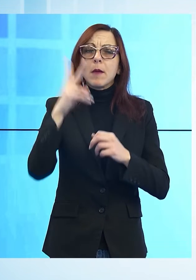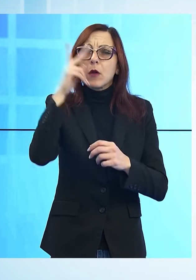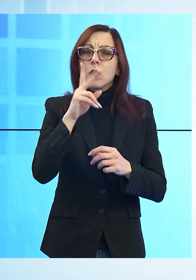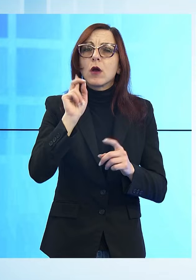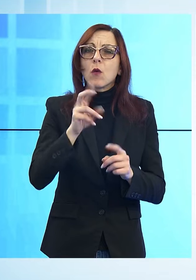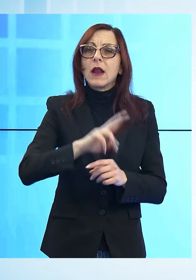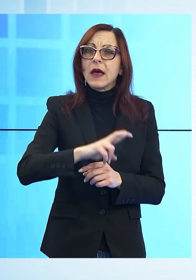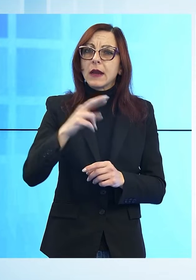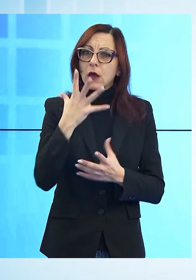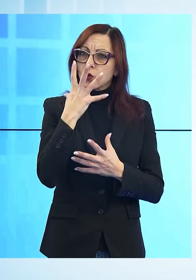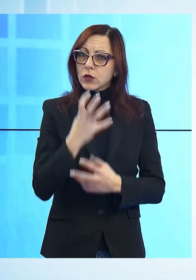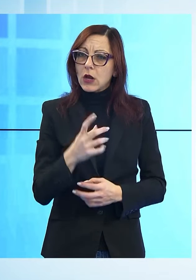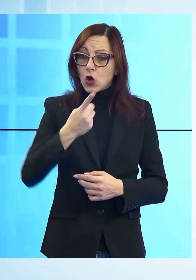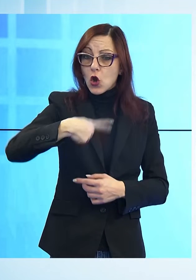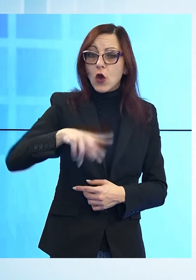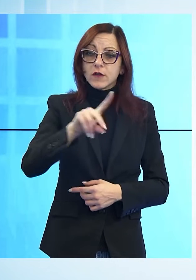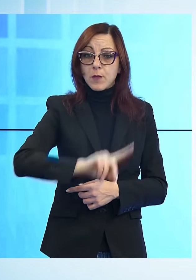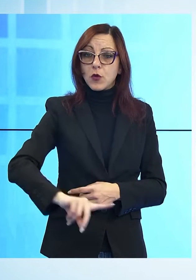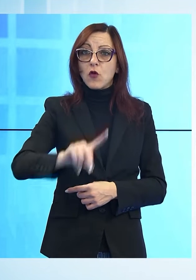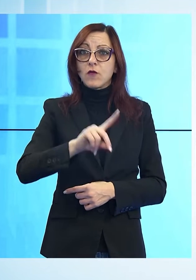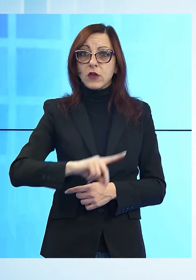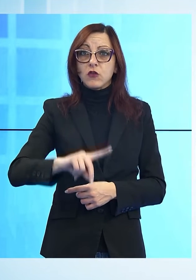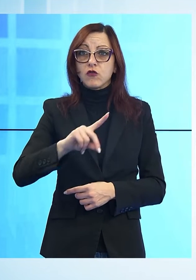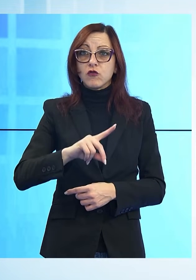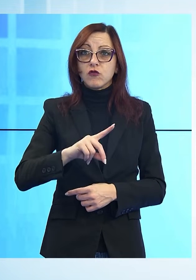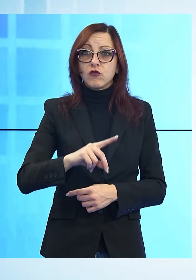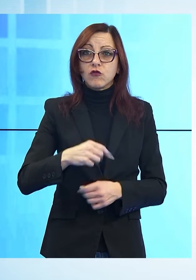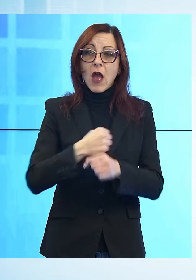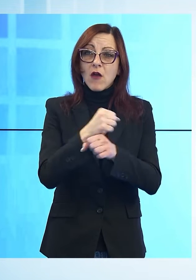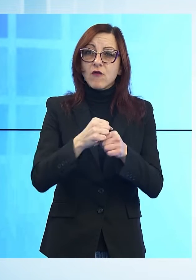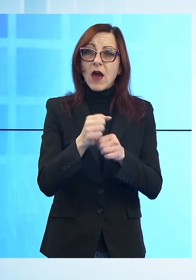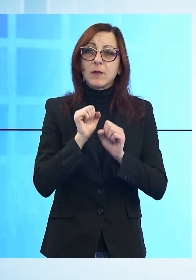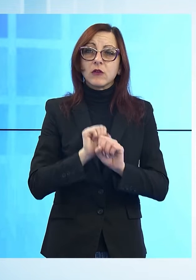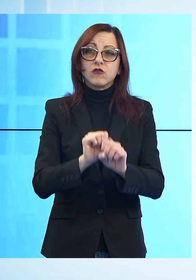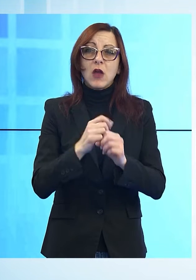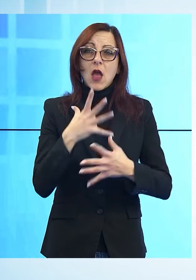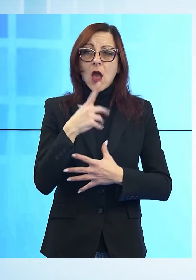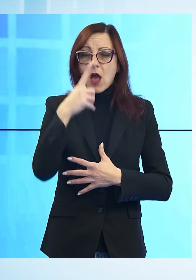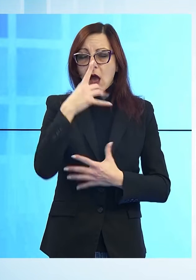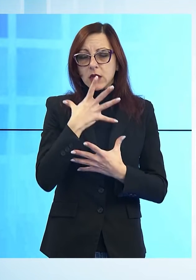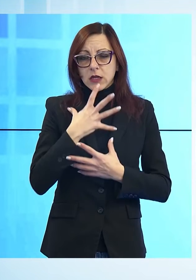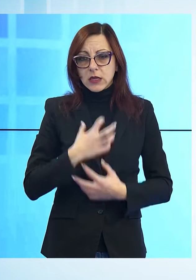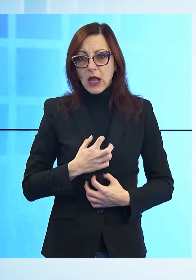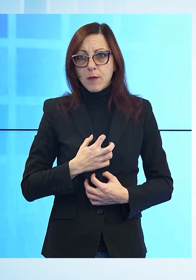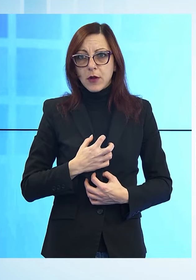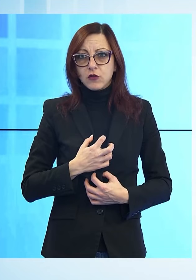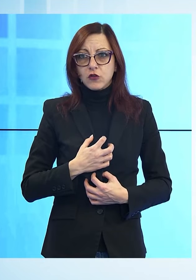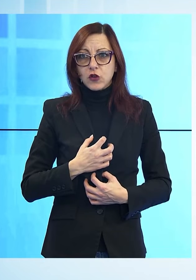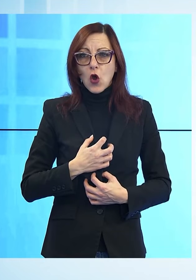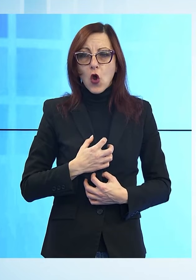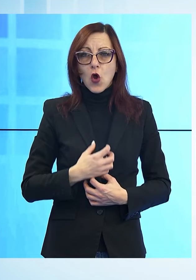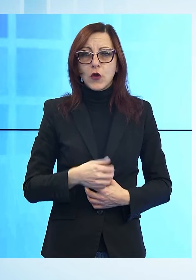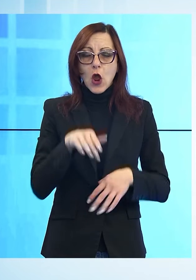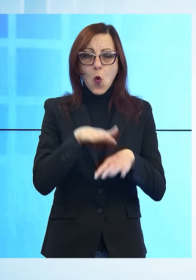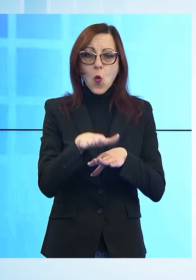record. La nostra è la provincia dove si consumano più farmaci antidepressivi pro capite in Italia. Da sottolineare